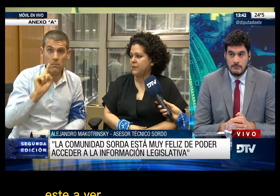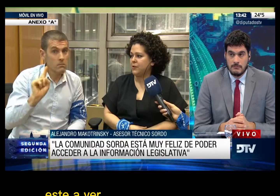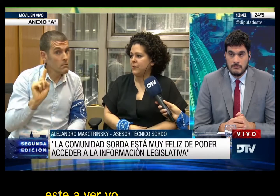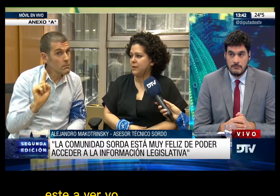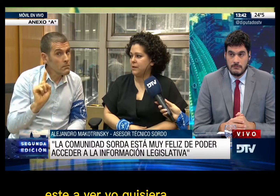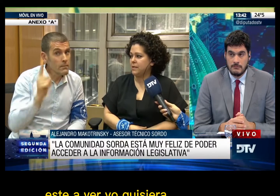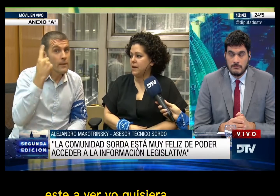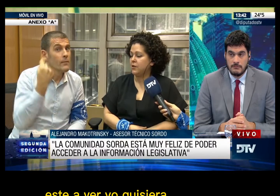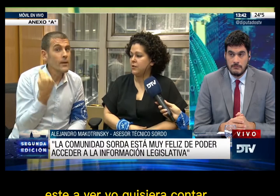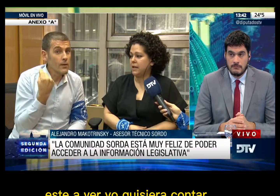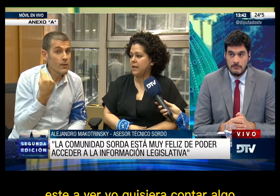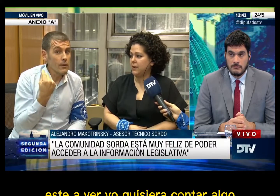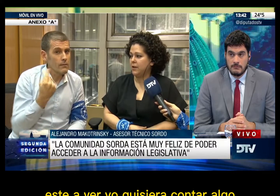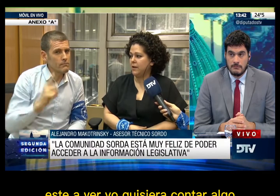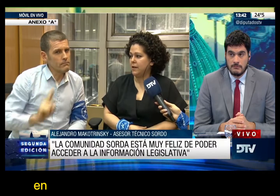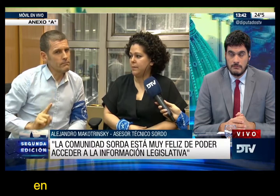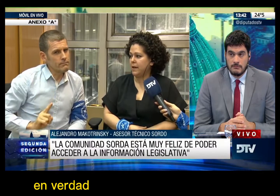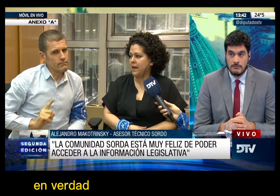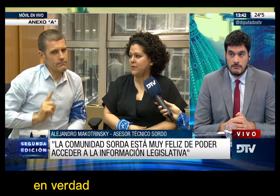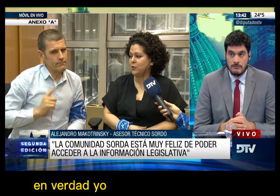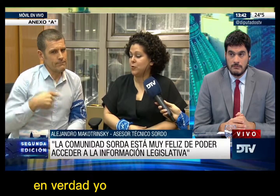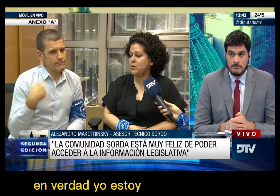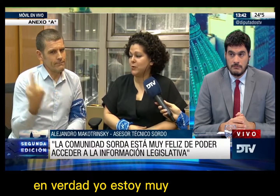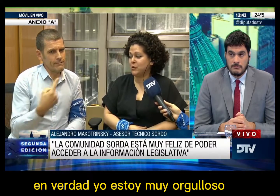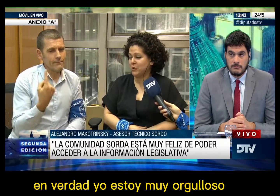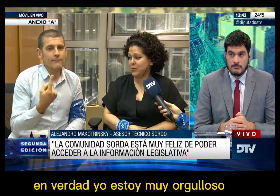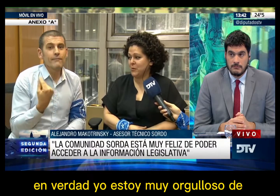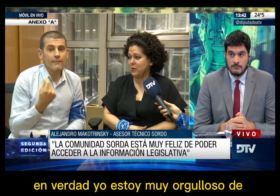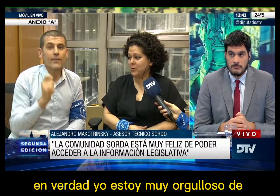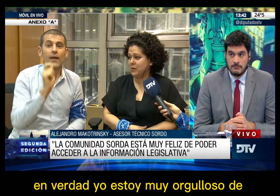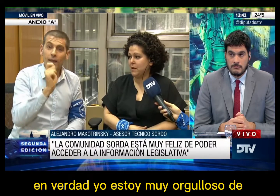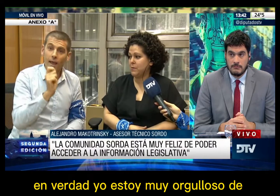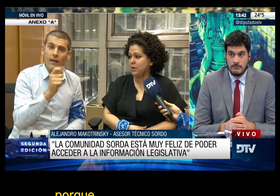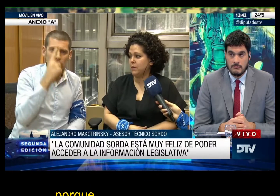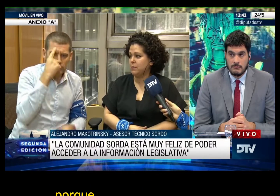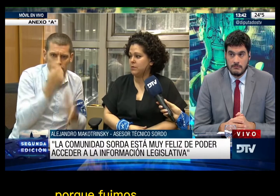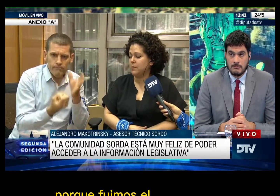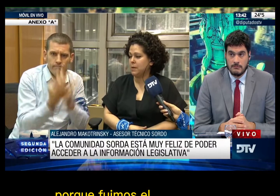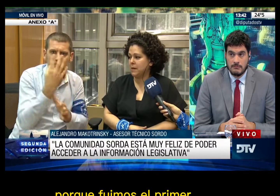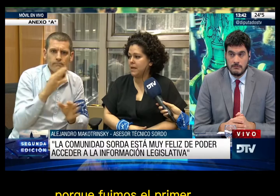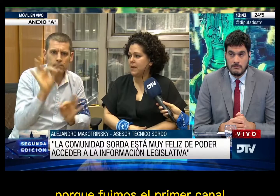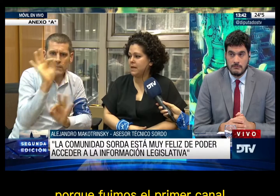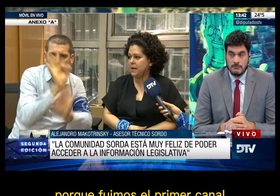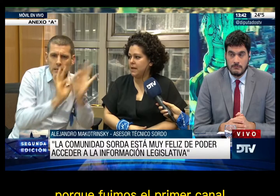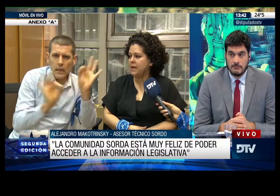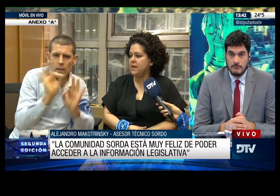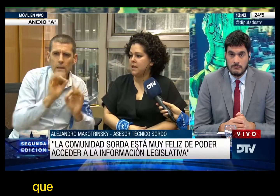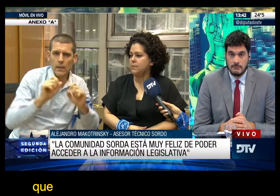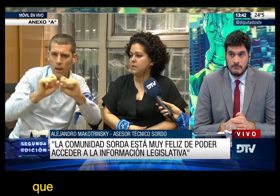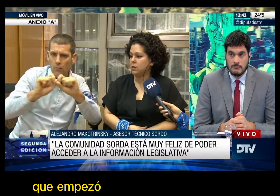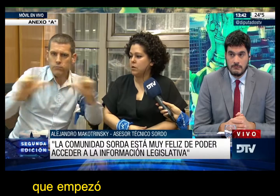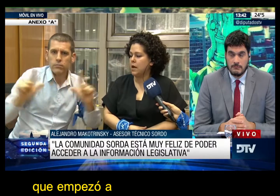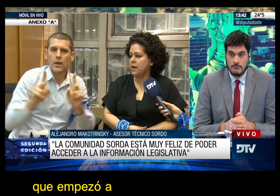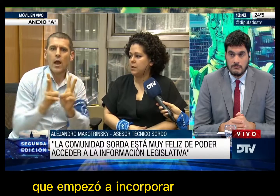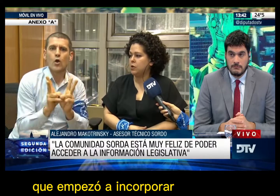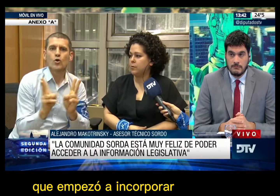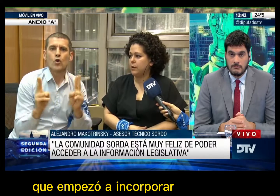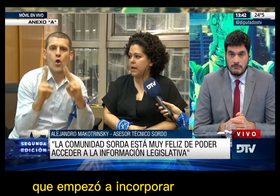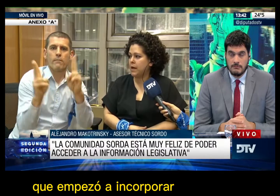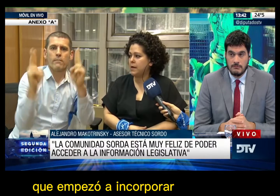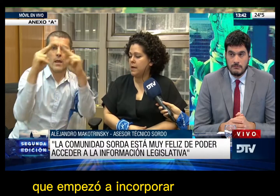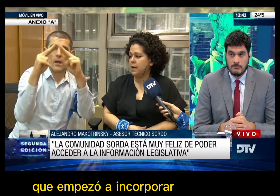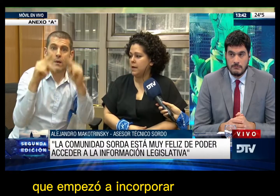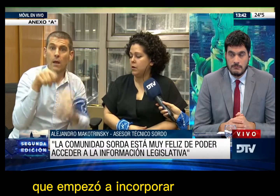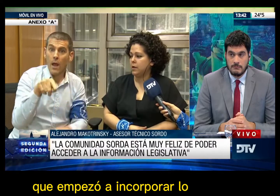A ver, yo quisiera contar algo. En verdad yo estoy muy orgullosa de Diputados TV porque fuimos el primer canal que empezó a